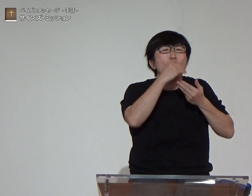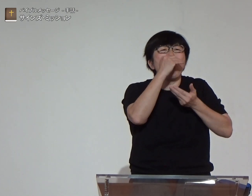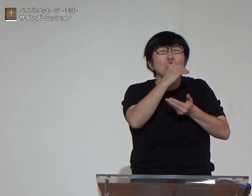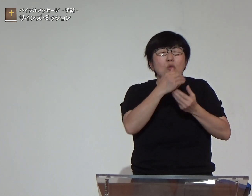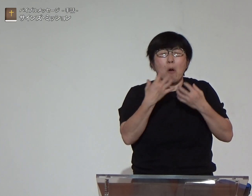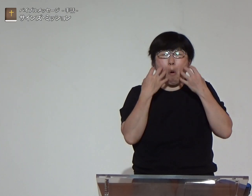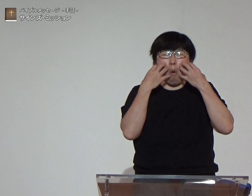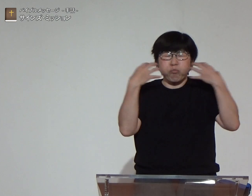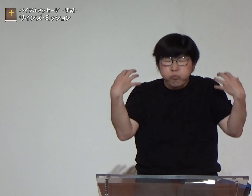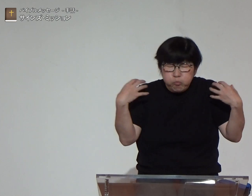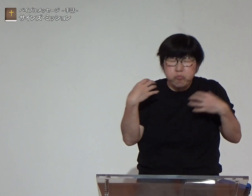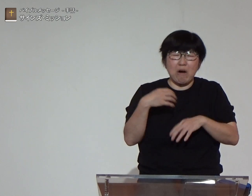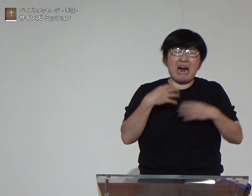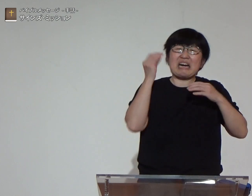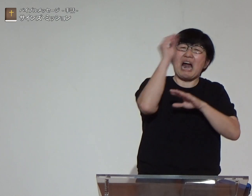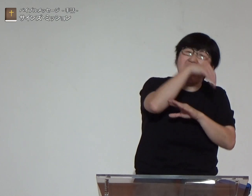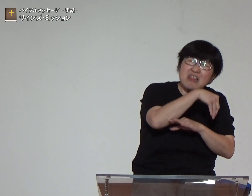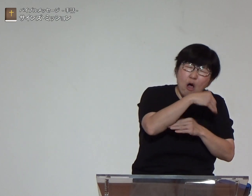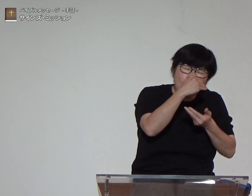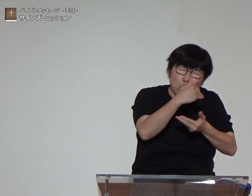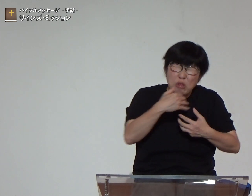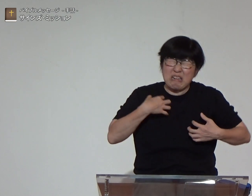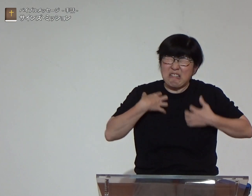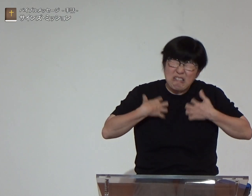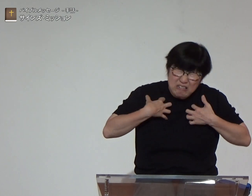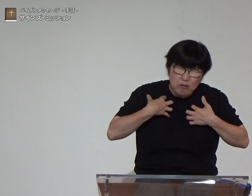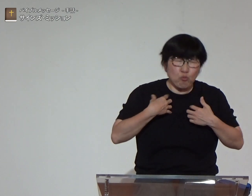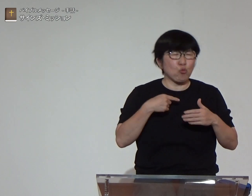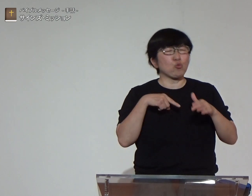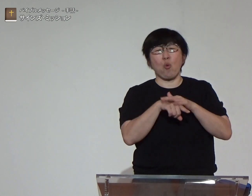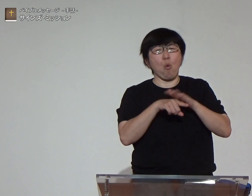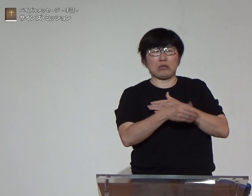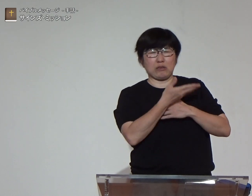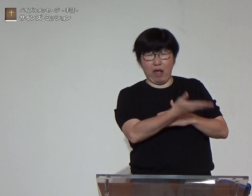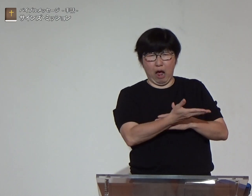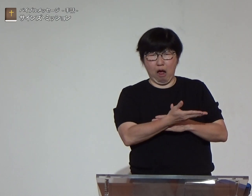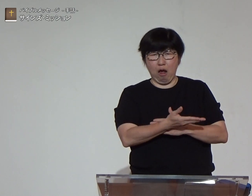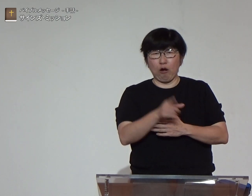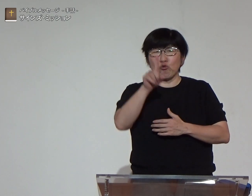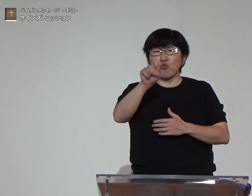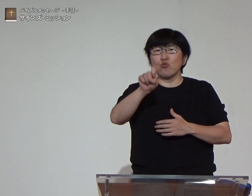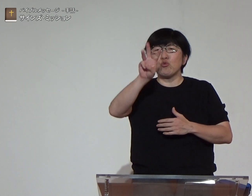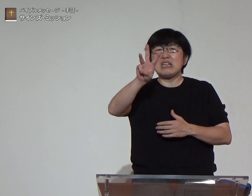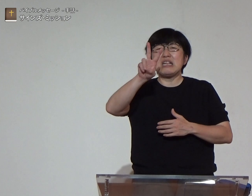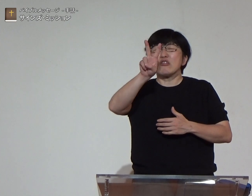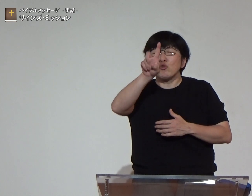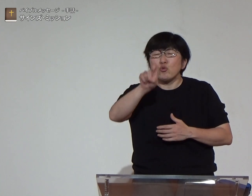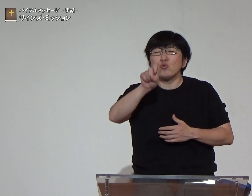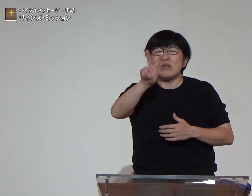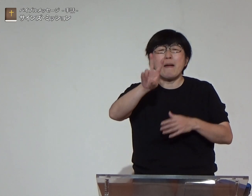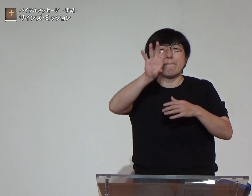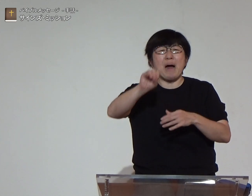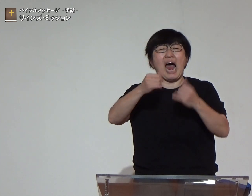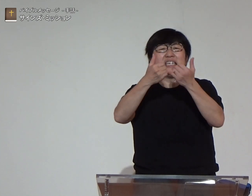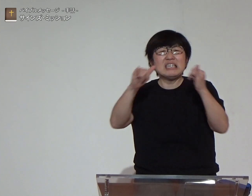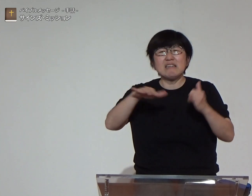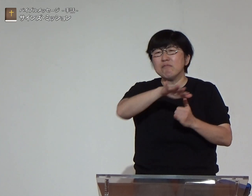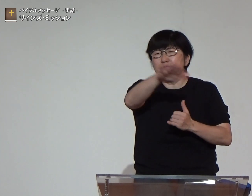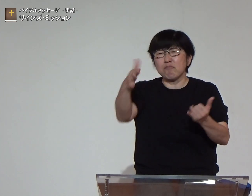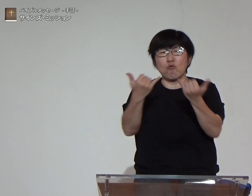のトウゴマが枯れたことで怒っているんですか枯れたことを悔やむのはどうしてですか十二